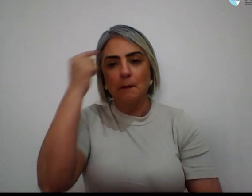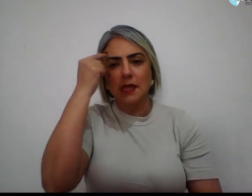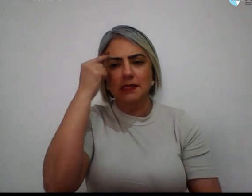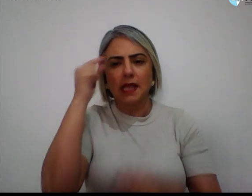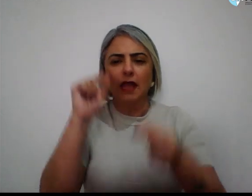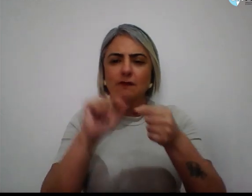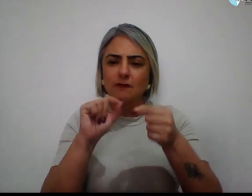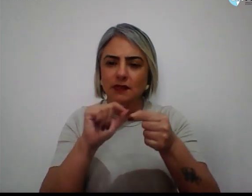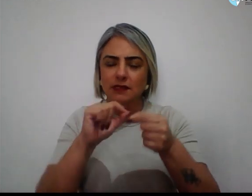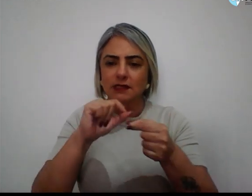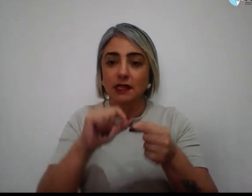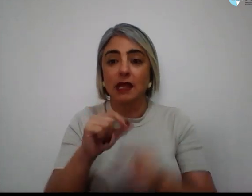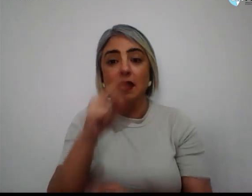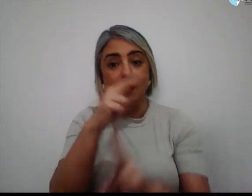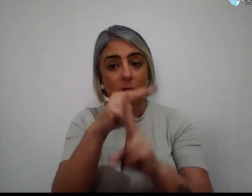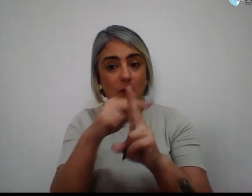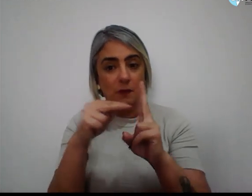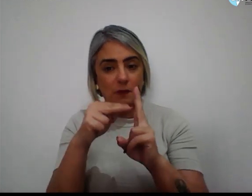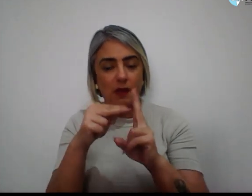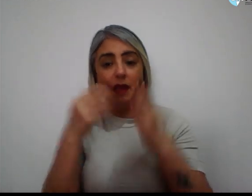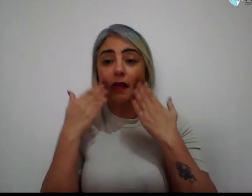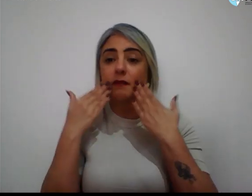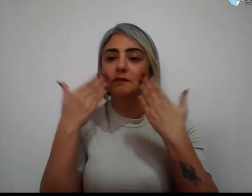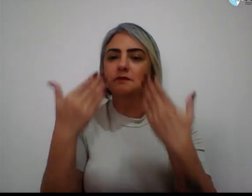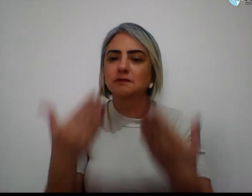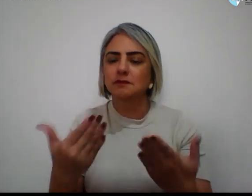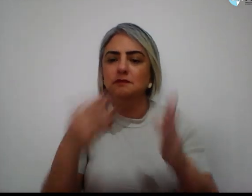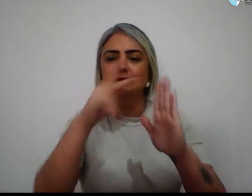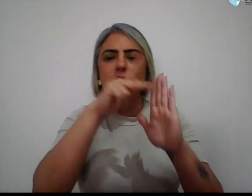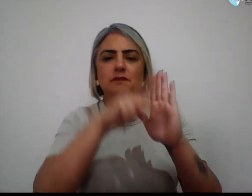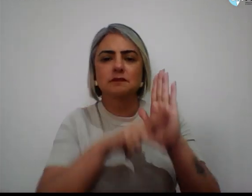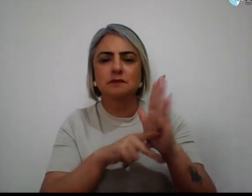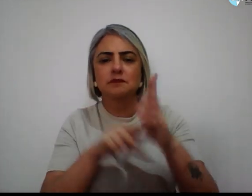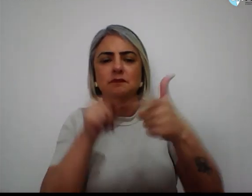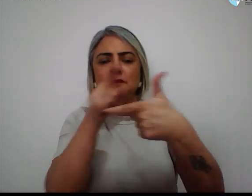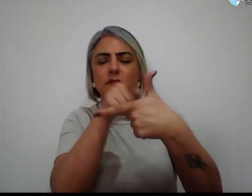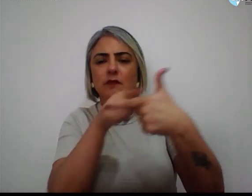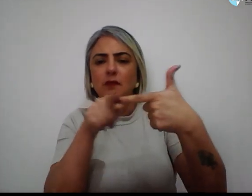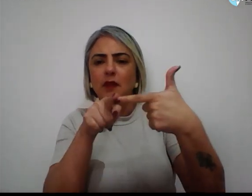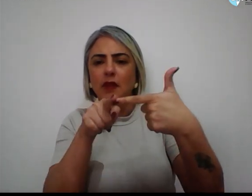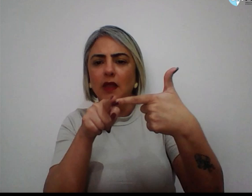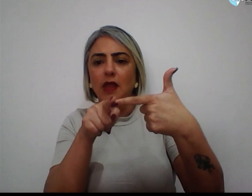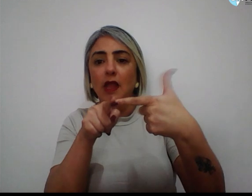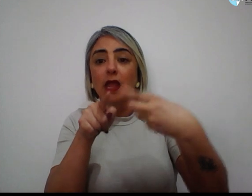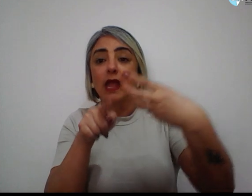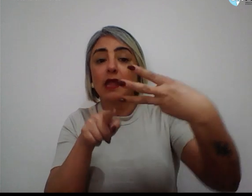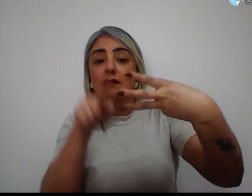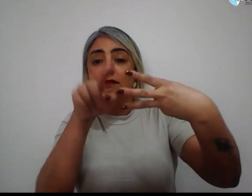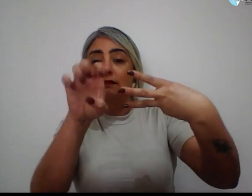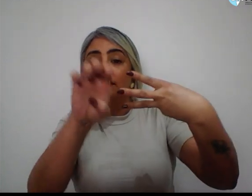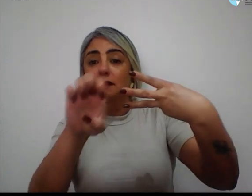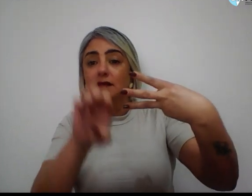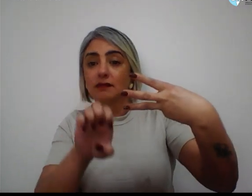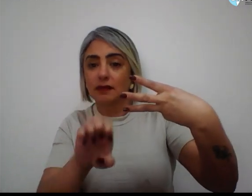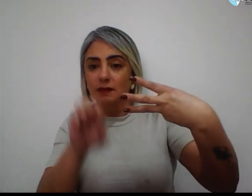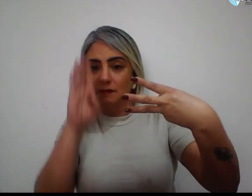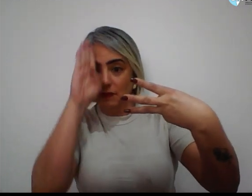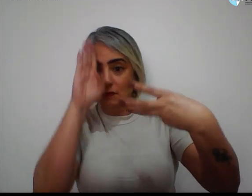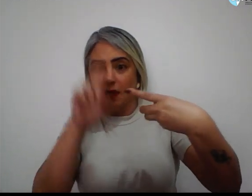Fazer a UNB apresenta um plano dividido em três eixos principais, excelência